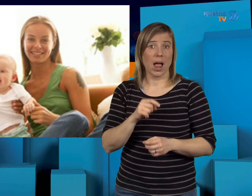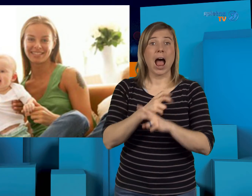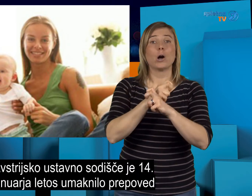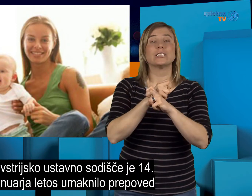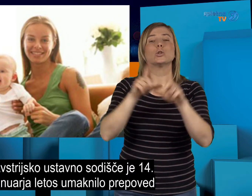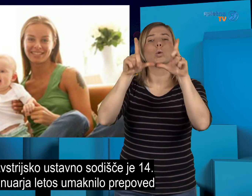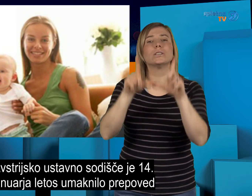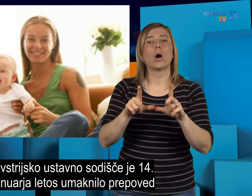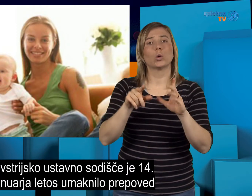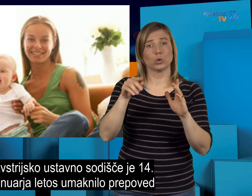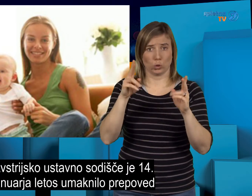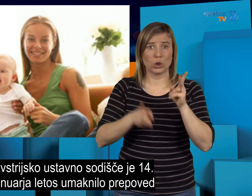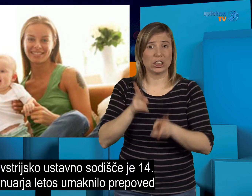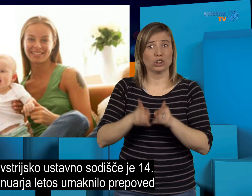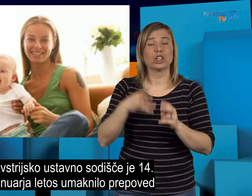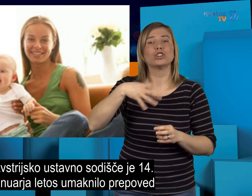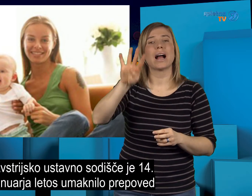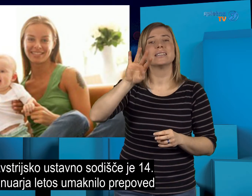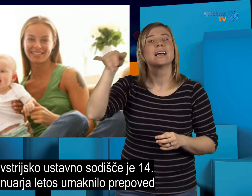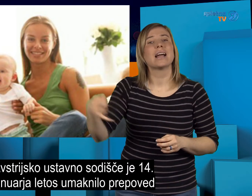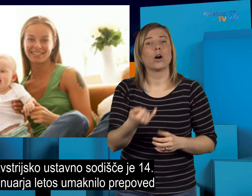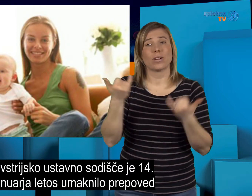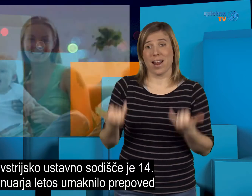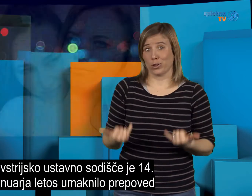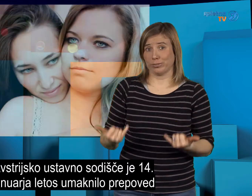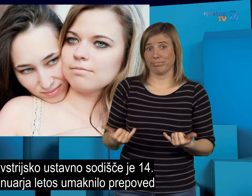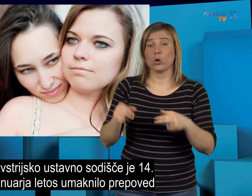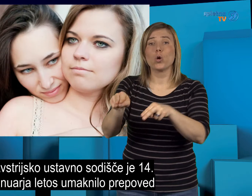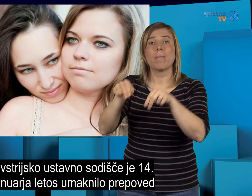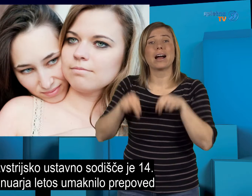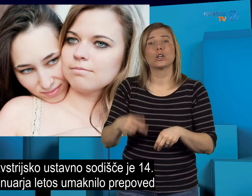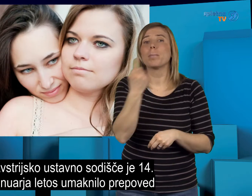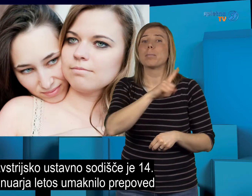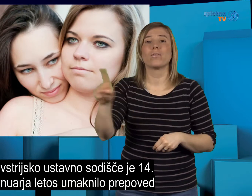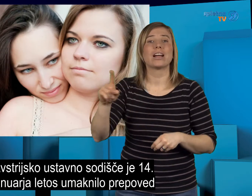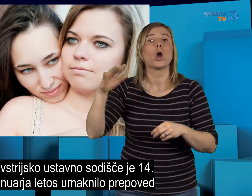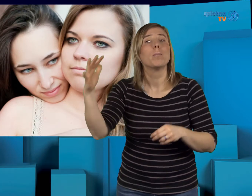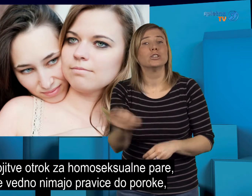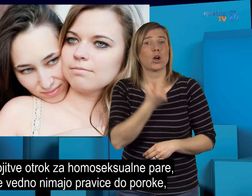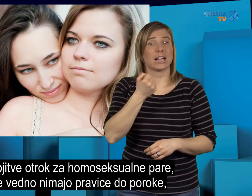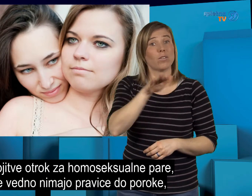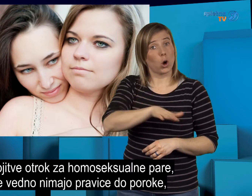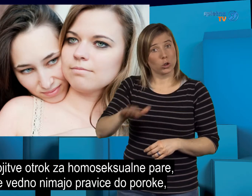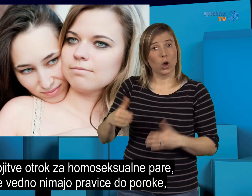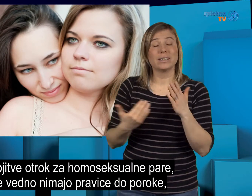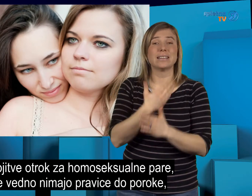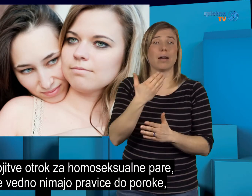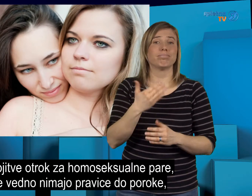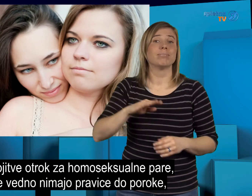Avstrijsko ustavno sodišče je 14. januarja letos umaknilo prepoved posvojitve otroh za istospolno usmerjene pare,